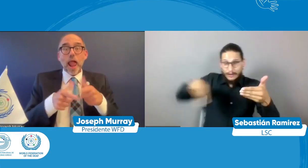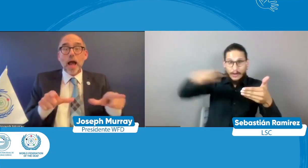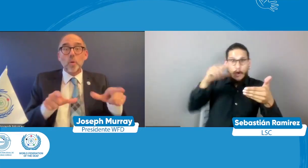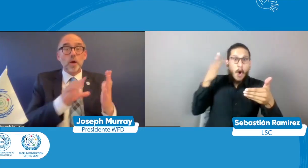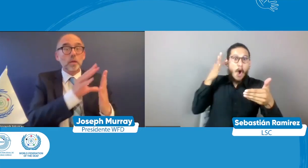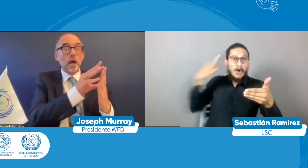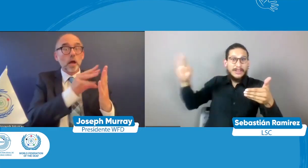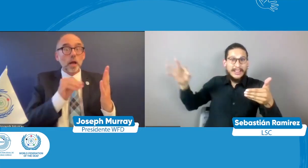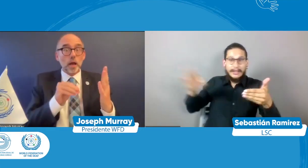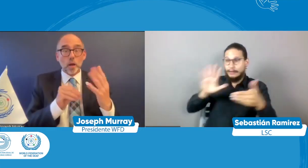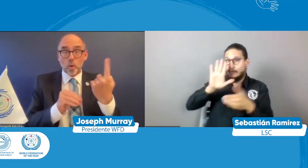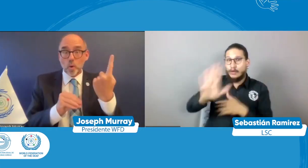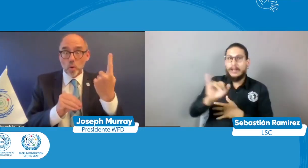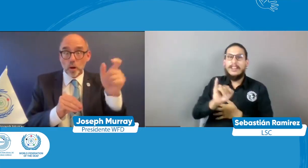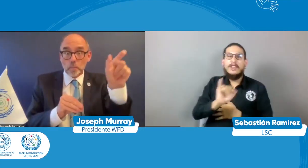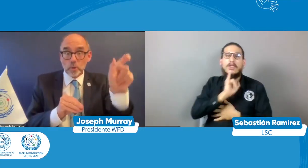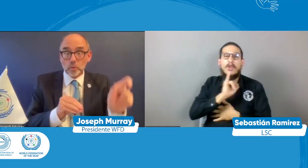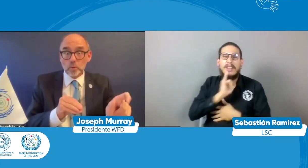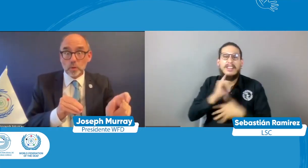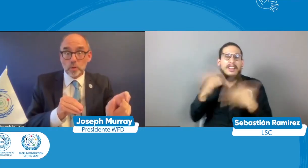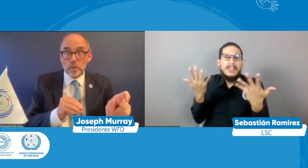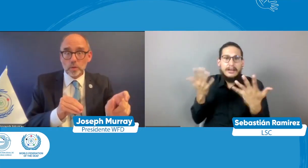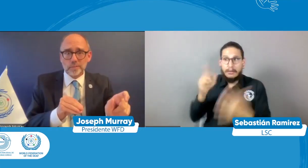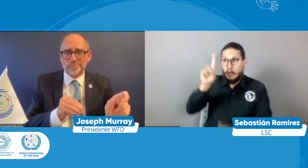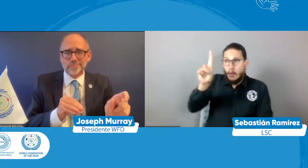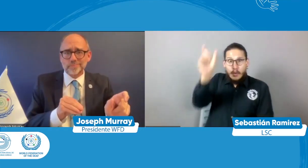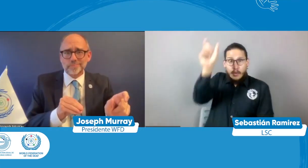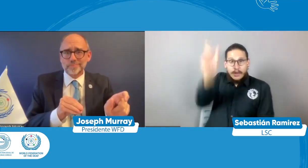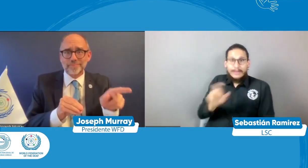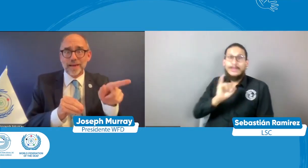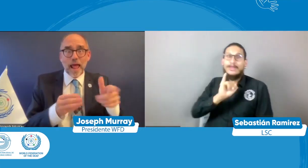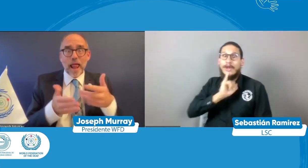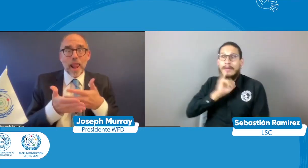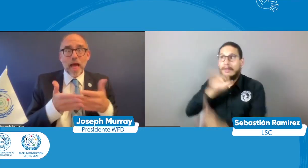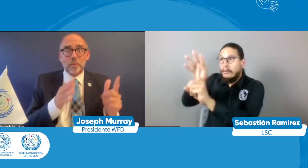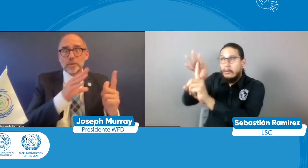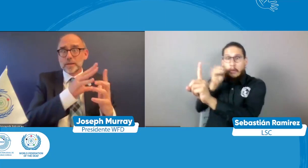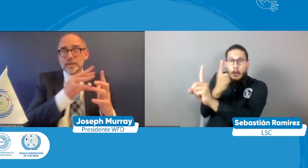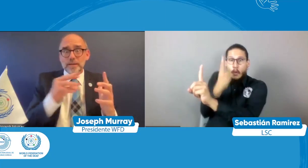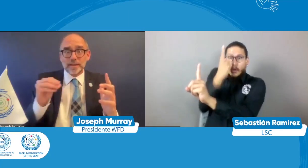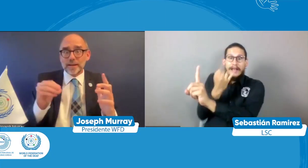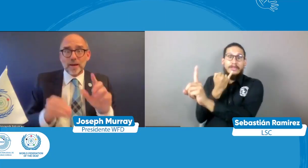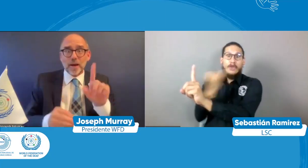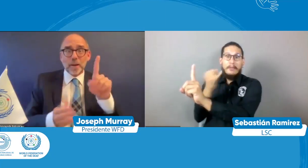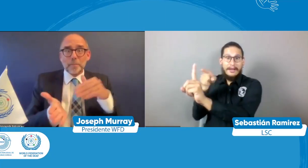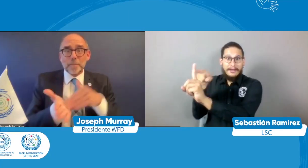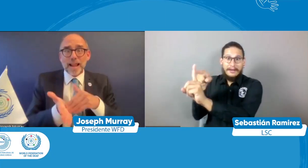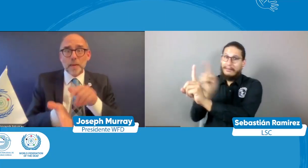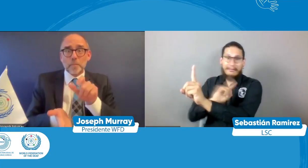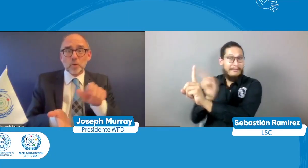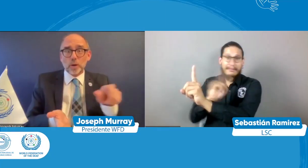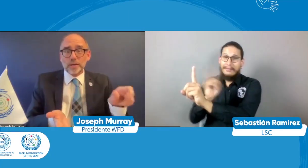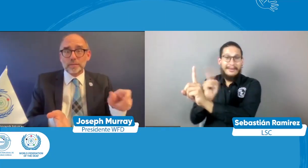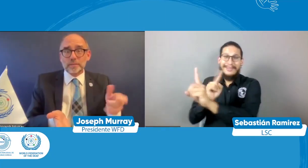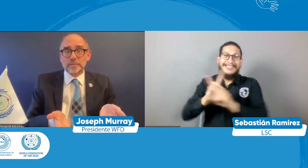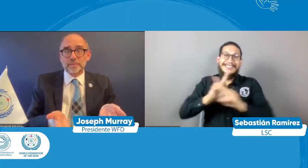también a los niños oyentes que están viendo la lengua a través de una sola persona pero